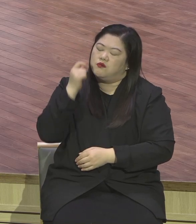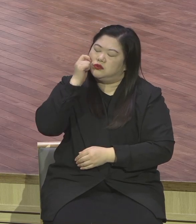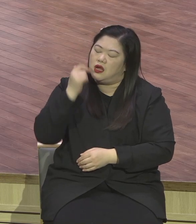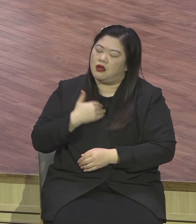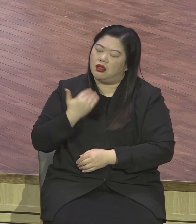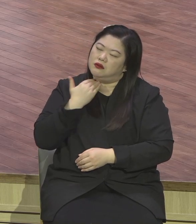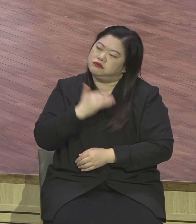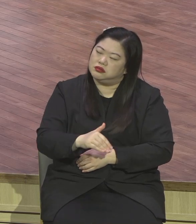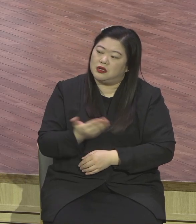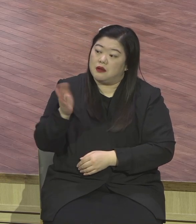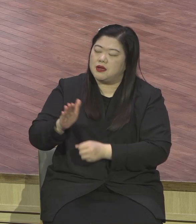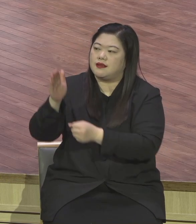싸워주세요.